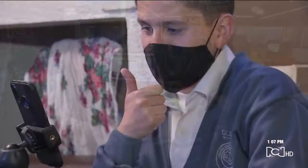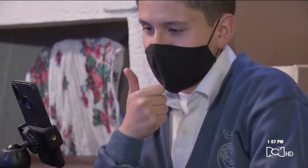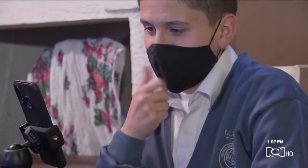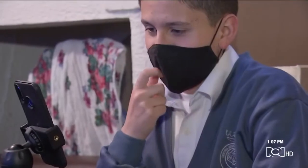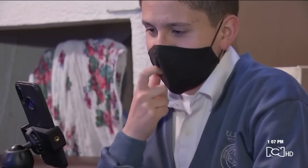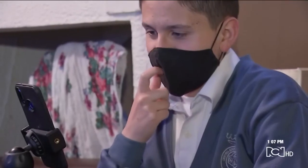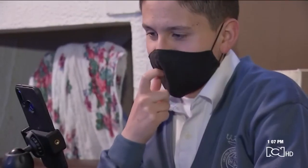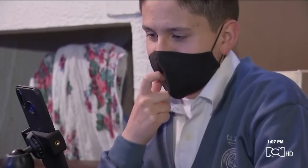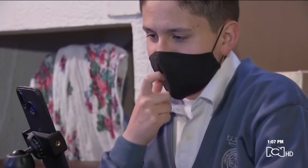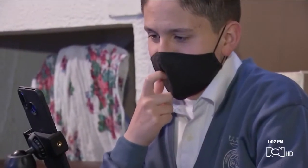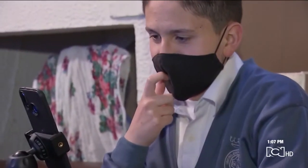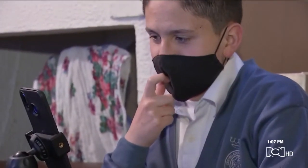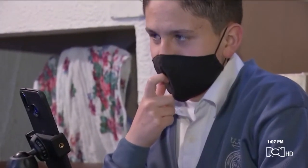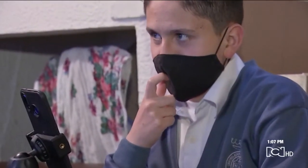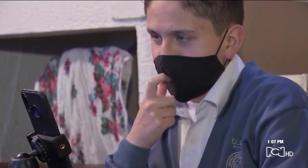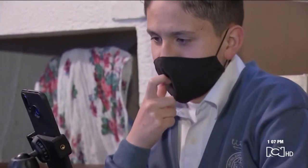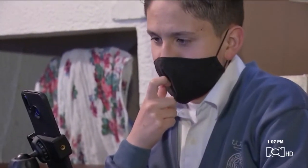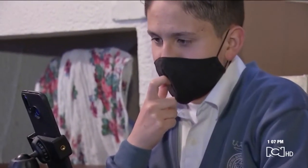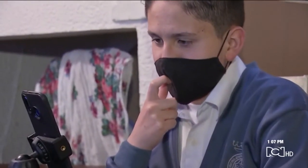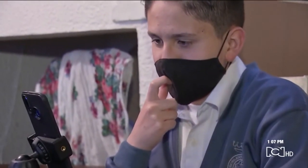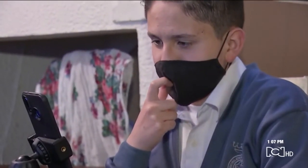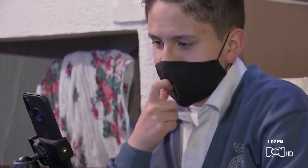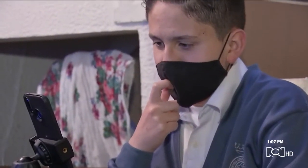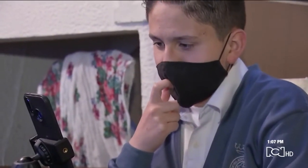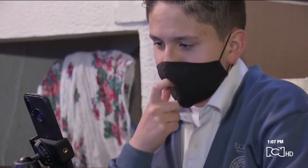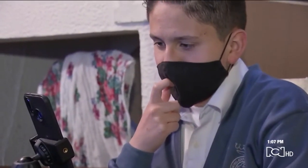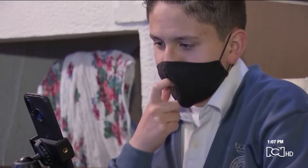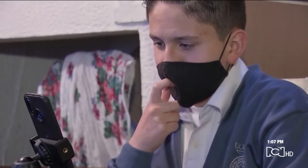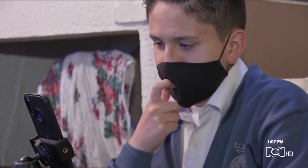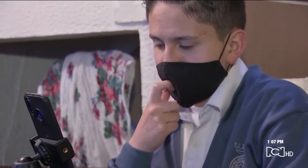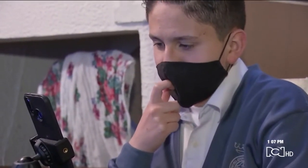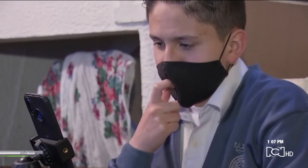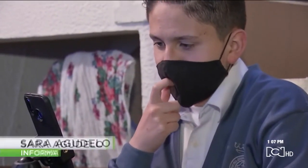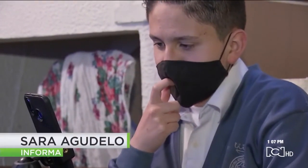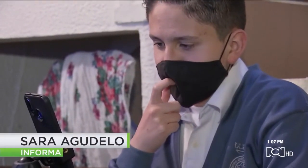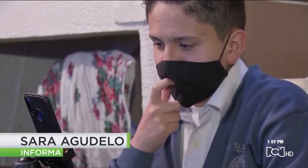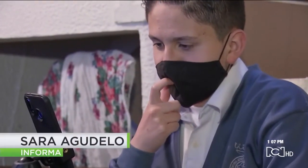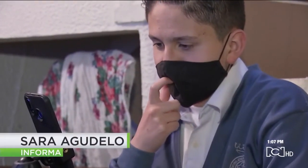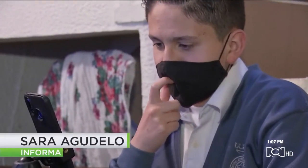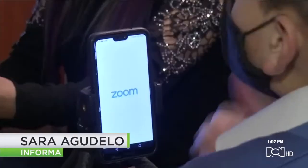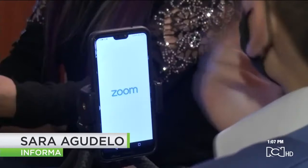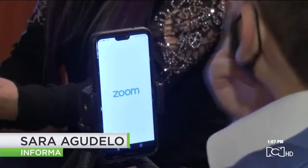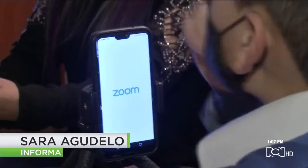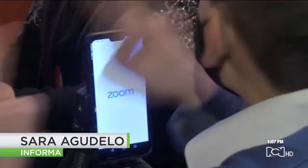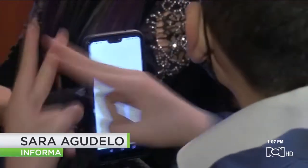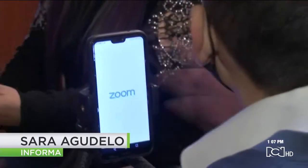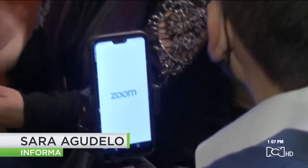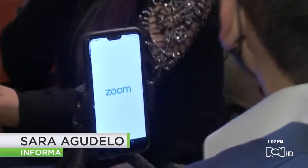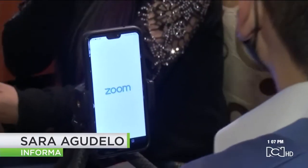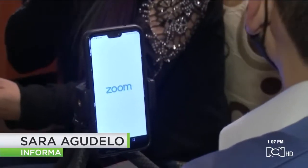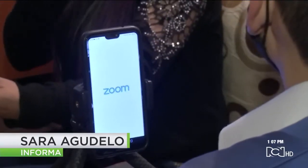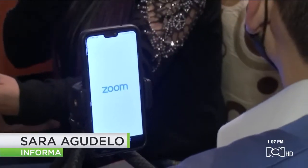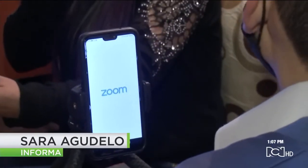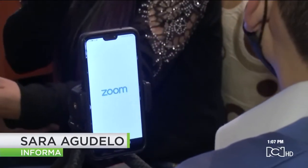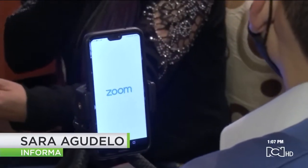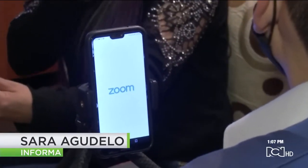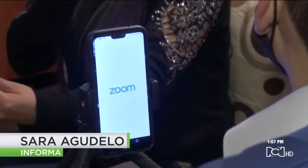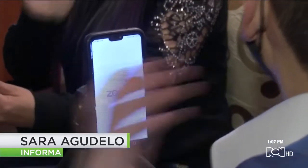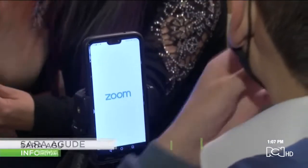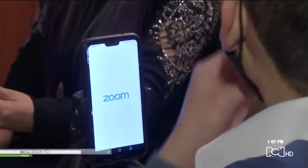Martín Hernández se despertó este martes como lo lleva haciendo desde hace tres semanas. Seguro de que hoy sería otro día